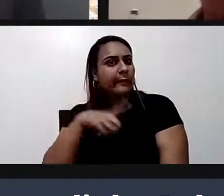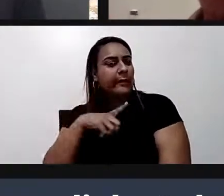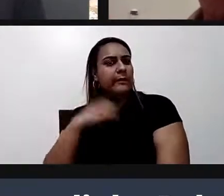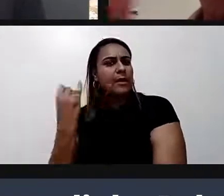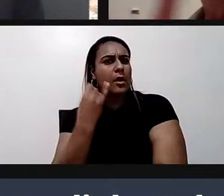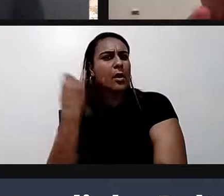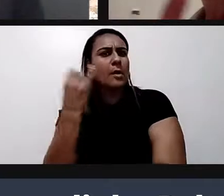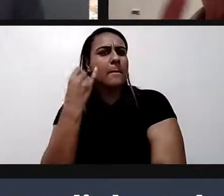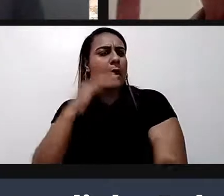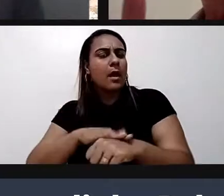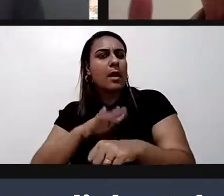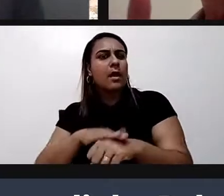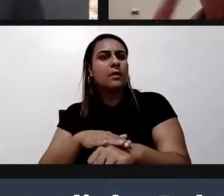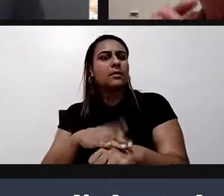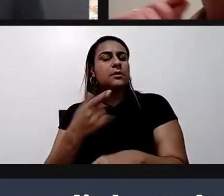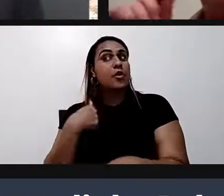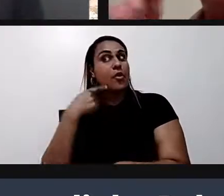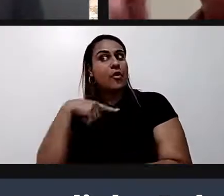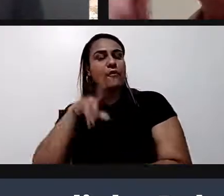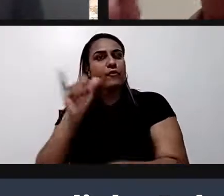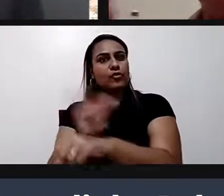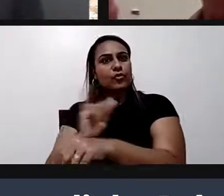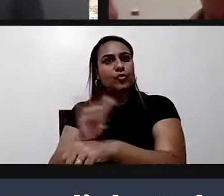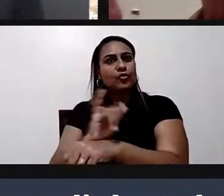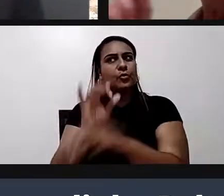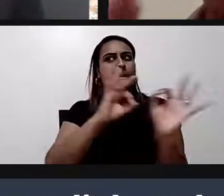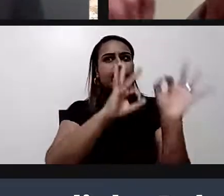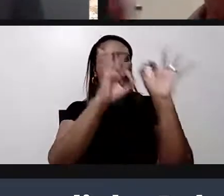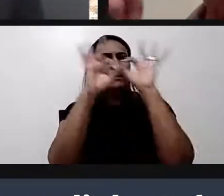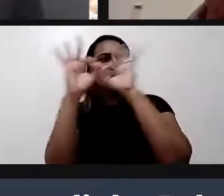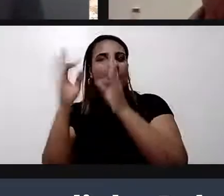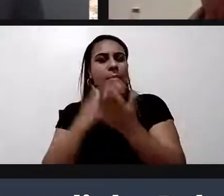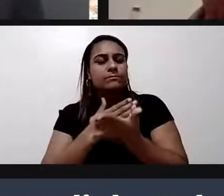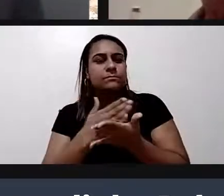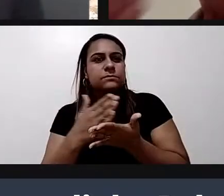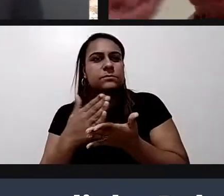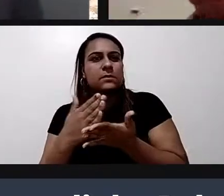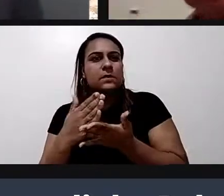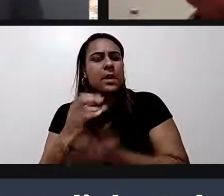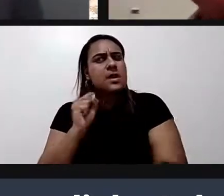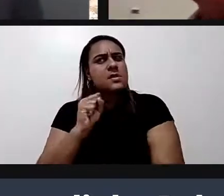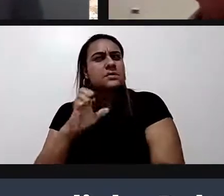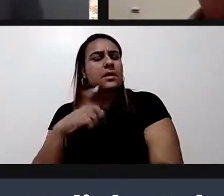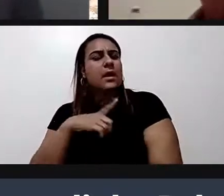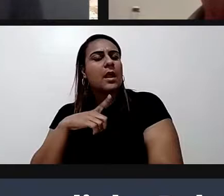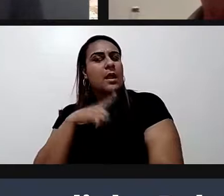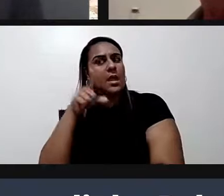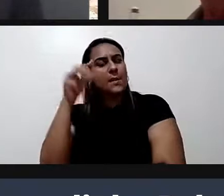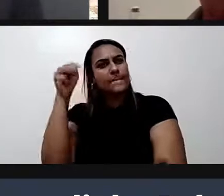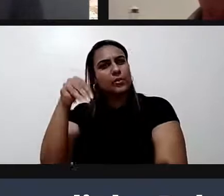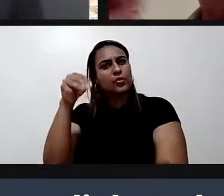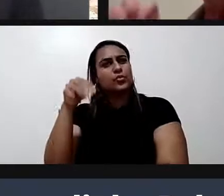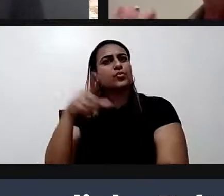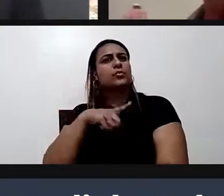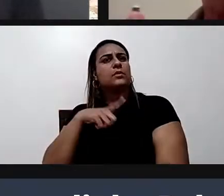vou no YouTube começar a assistir. Naquele minuto que está com alguma coisa importante naquele instante você clica em compartilhar.